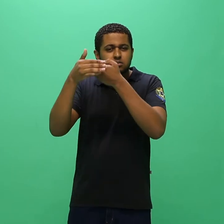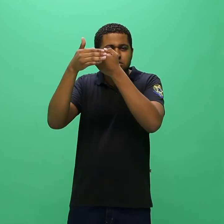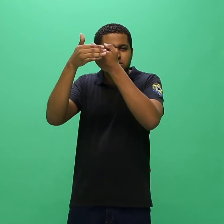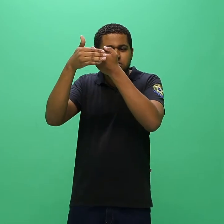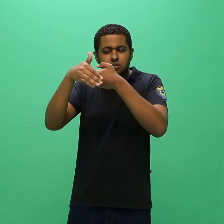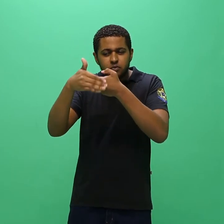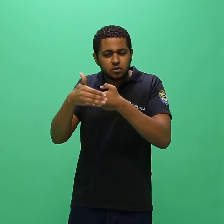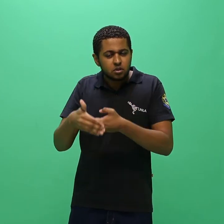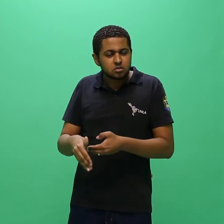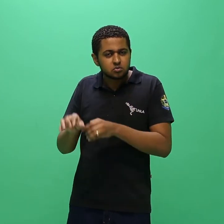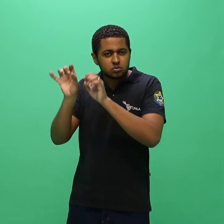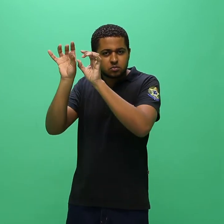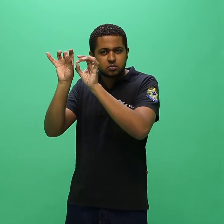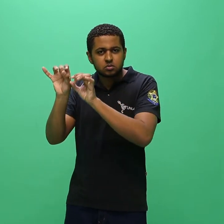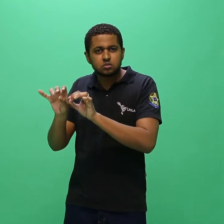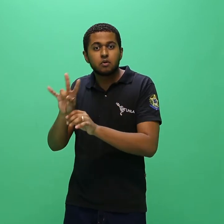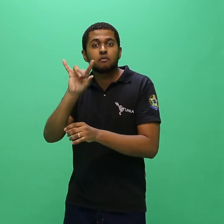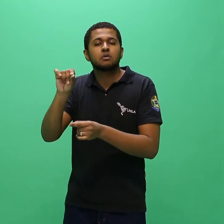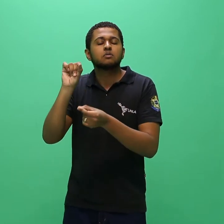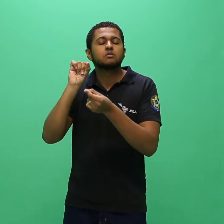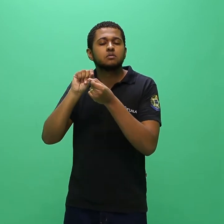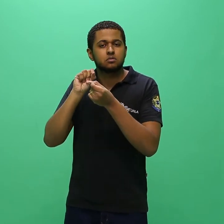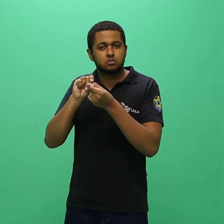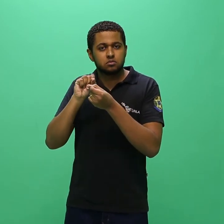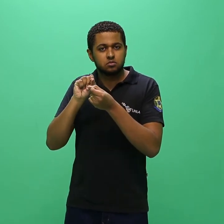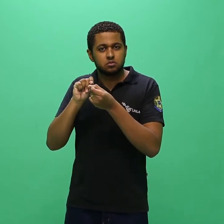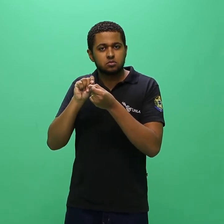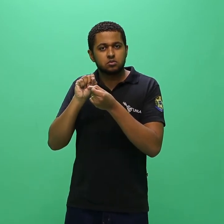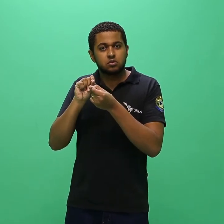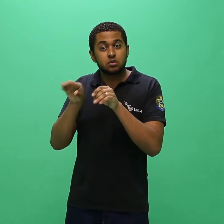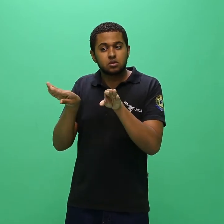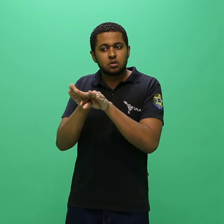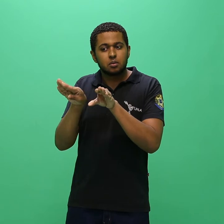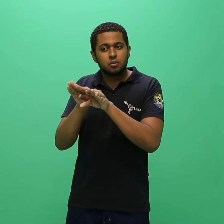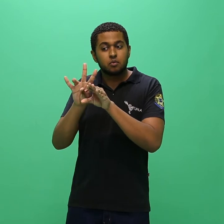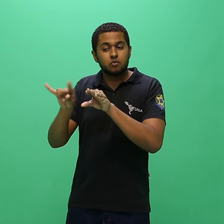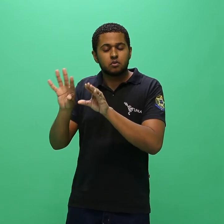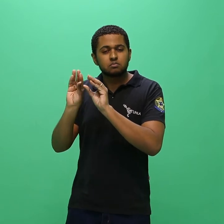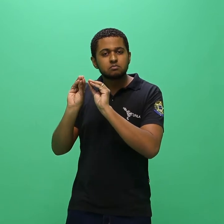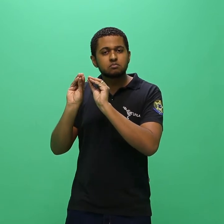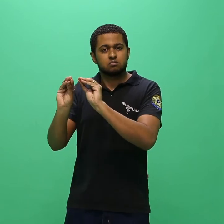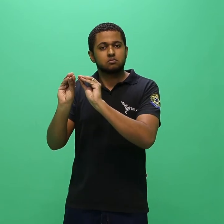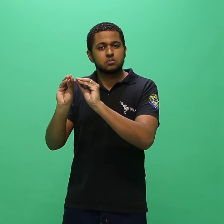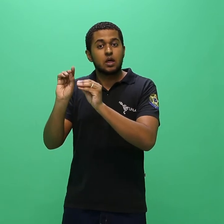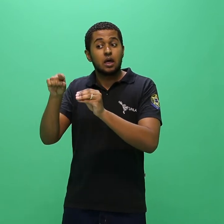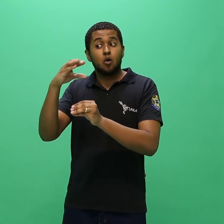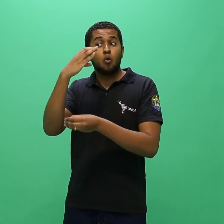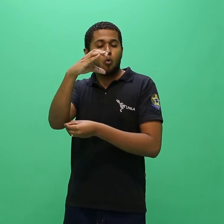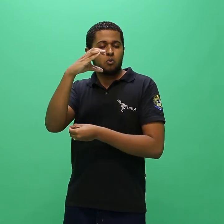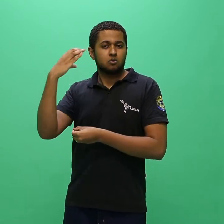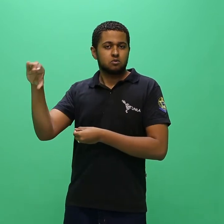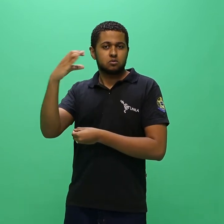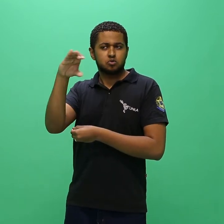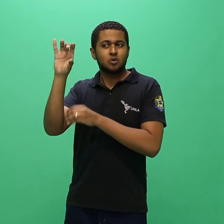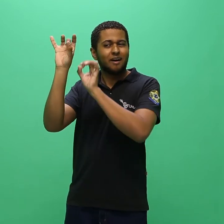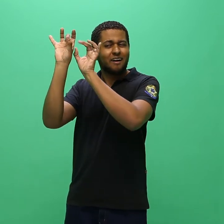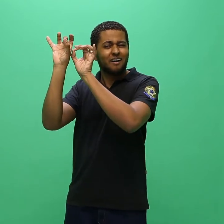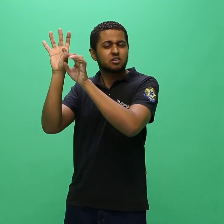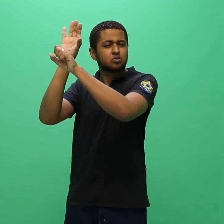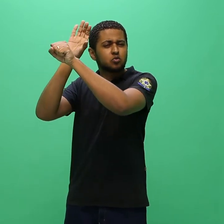realizadas e aplicadas pela coordenação de cada curso, podendo esta designar por meio de ATA,